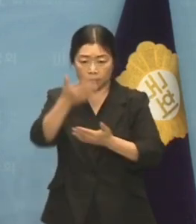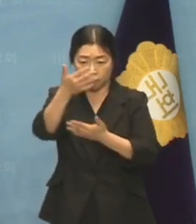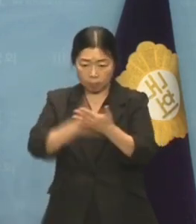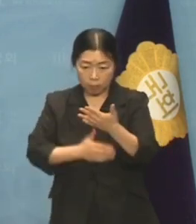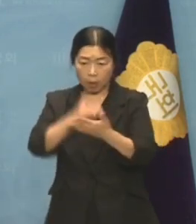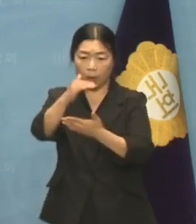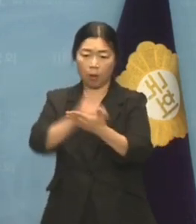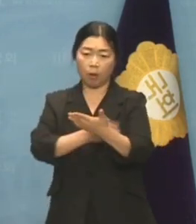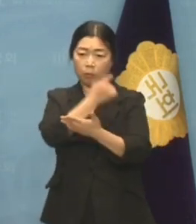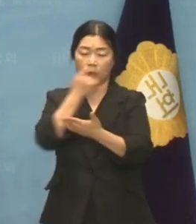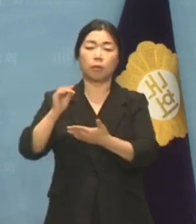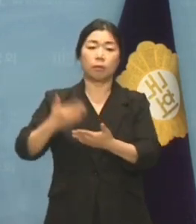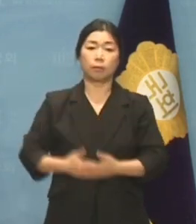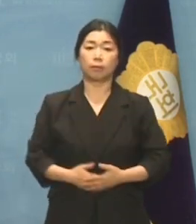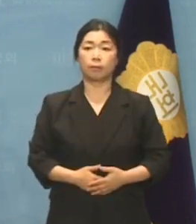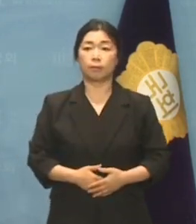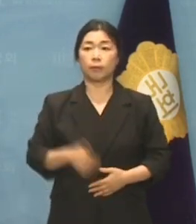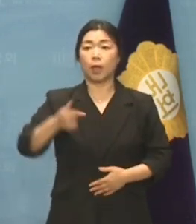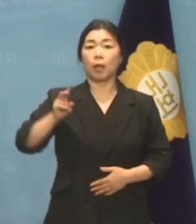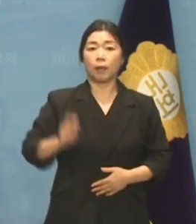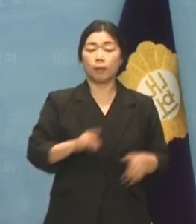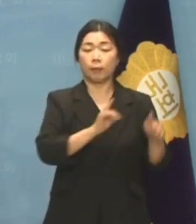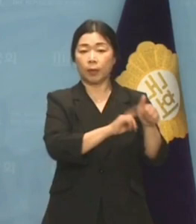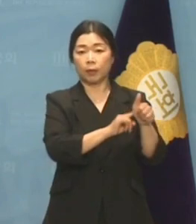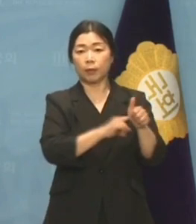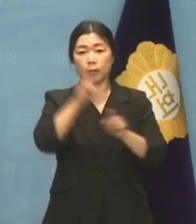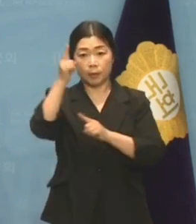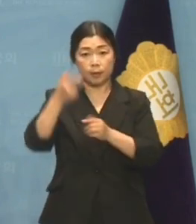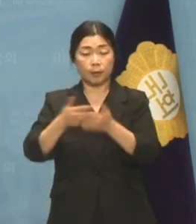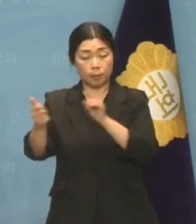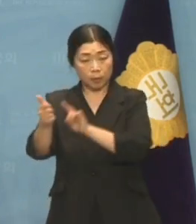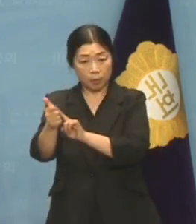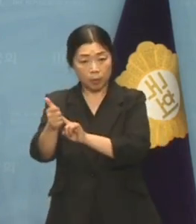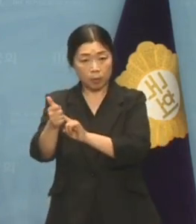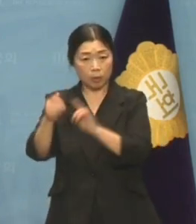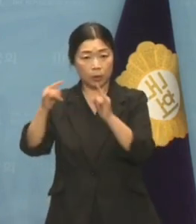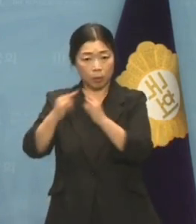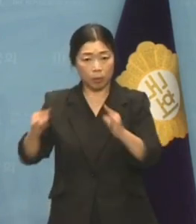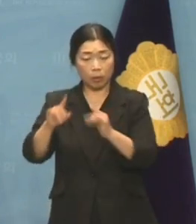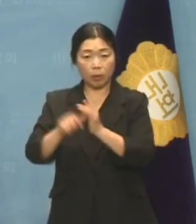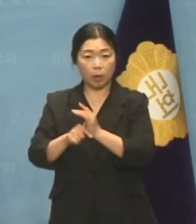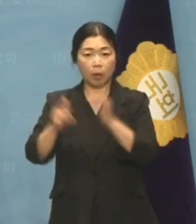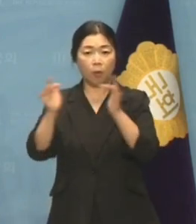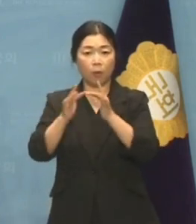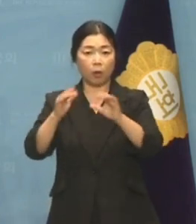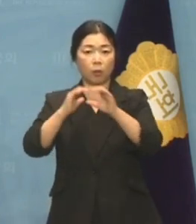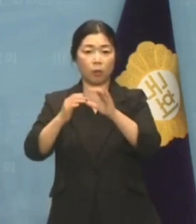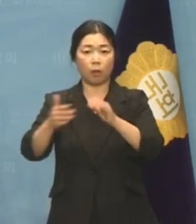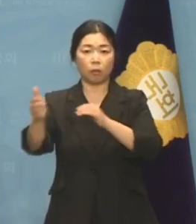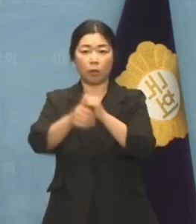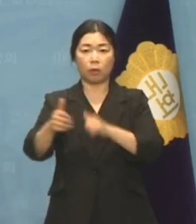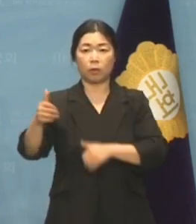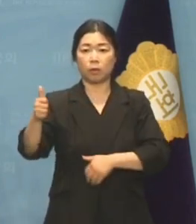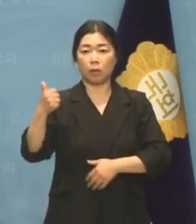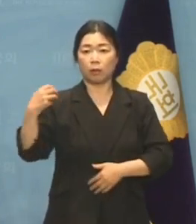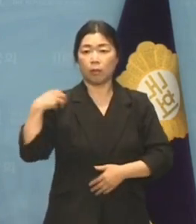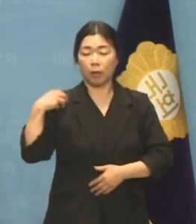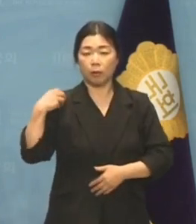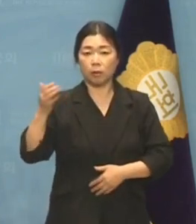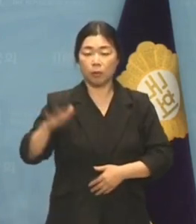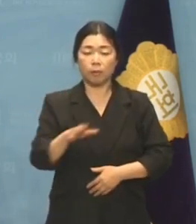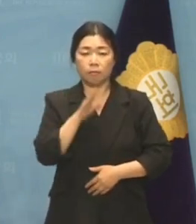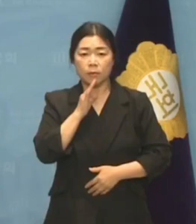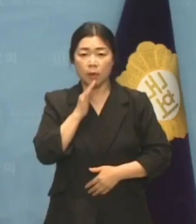있습니다. 김남국 의원은 이재명 대선 캠프에서 온라인 소통위원장을 맡았다더니